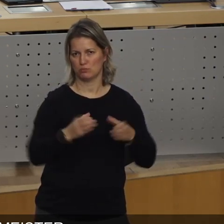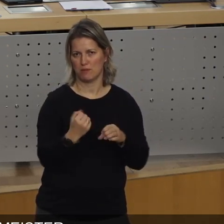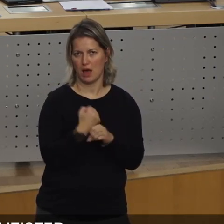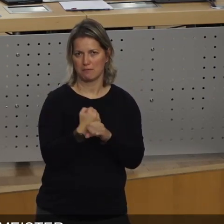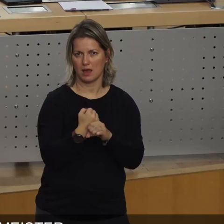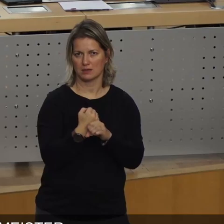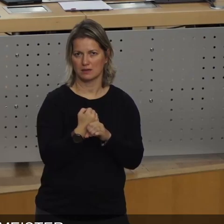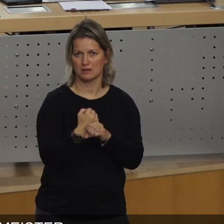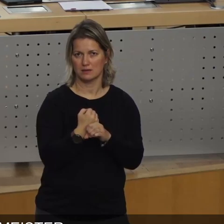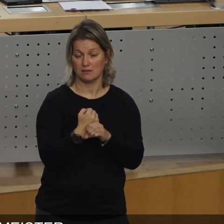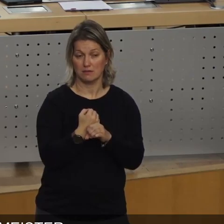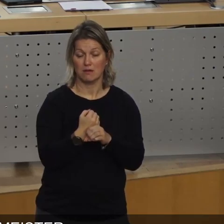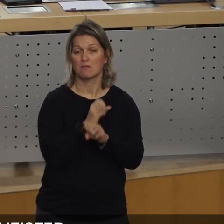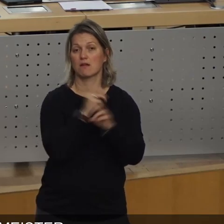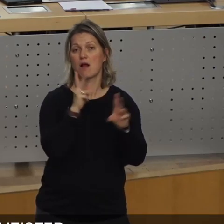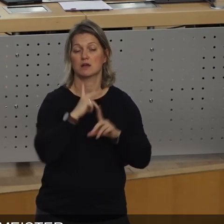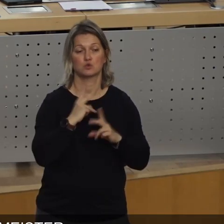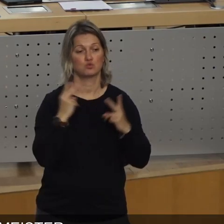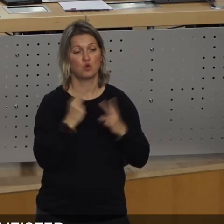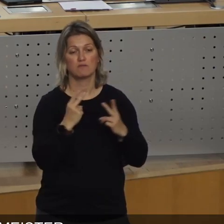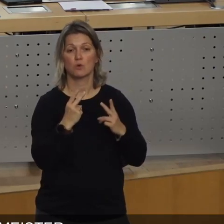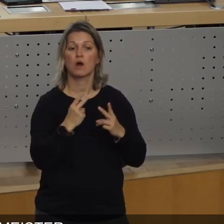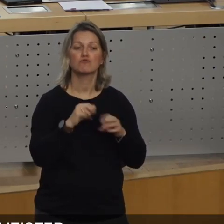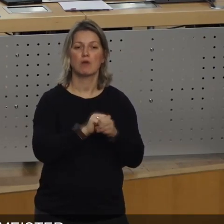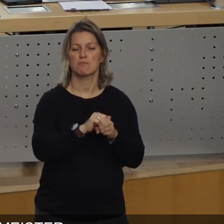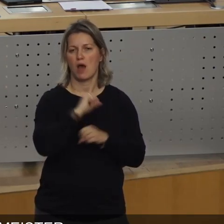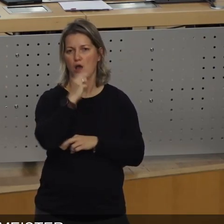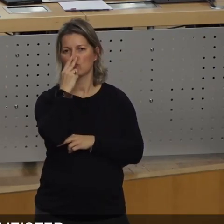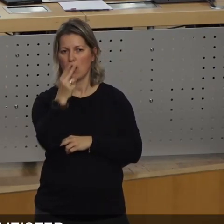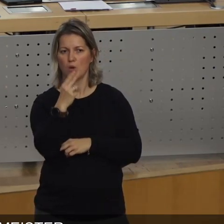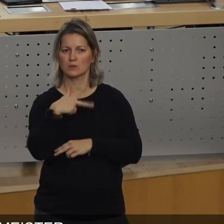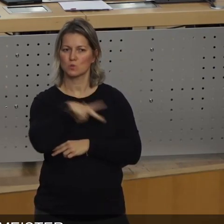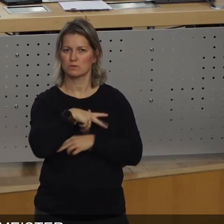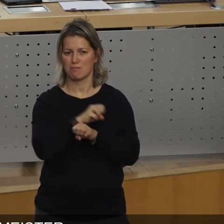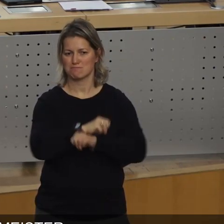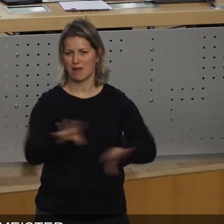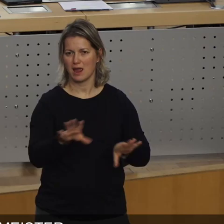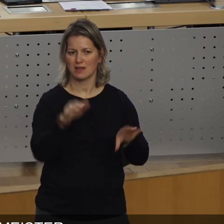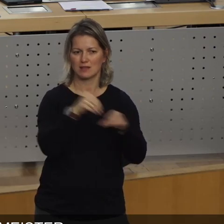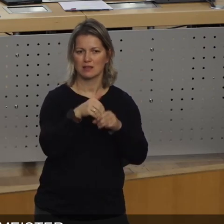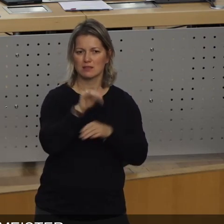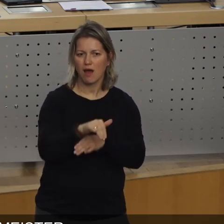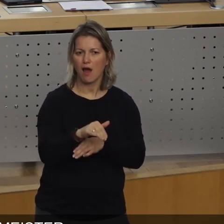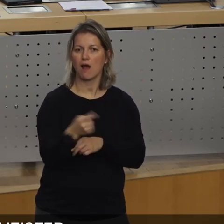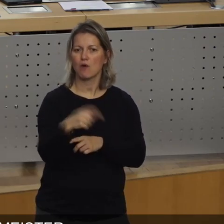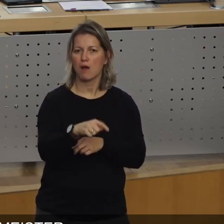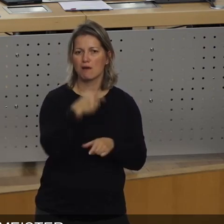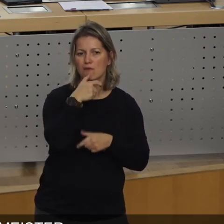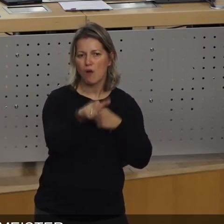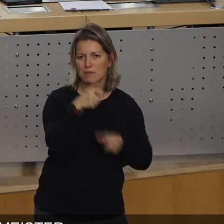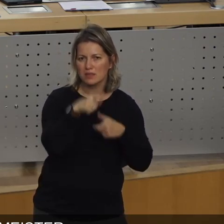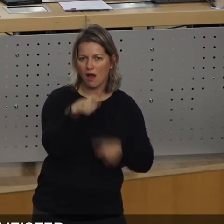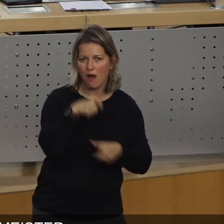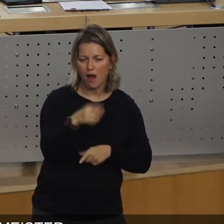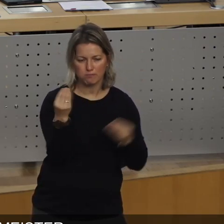ich ja schon erwarte, ich gucke ja da schon in die Social Medias, was da die freundlichen Kommentierungen jetzt überall des